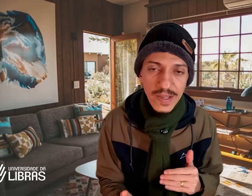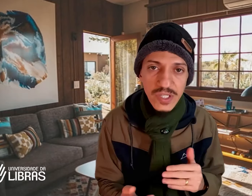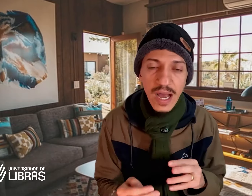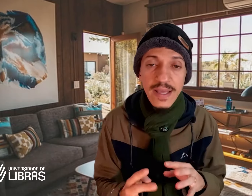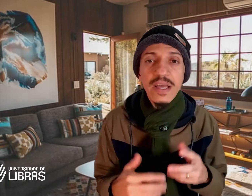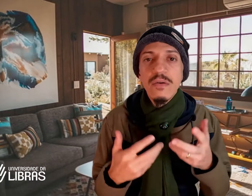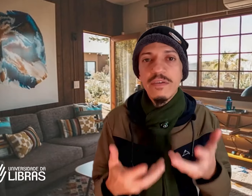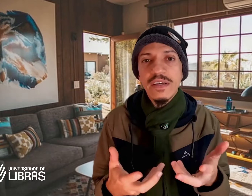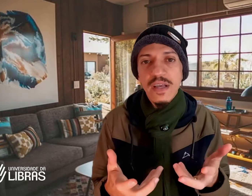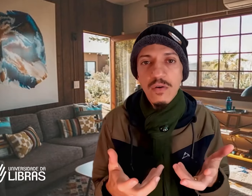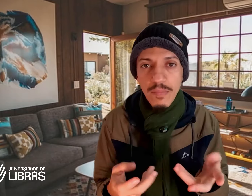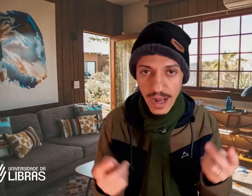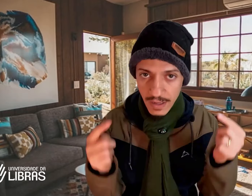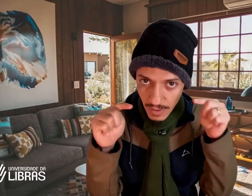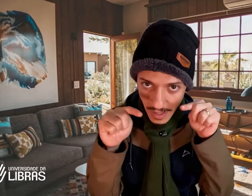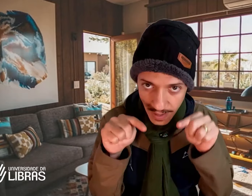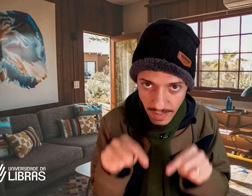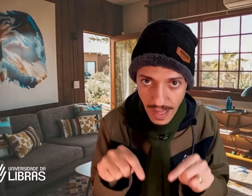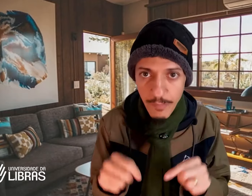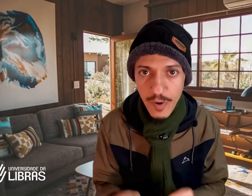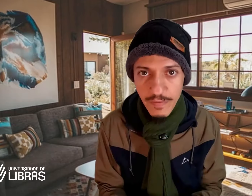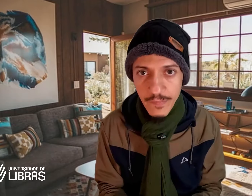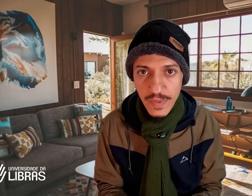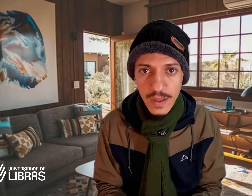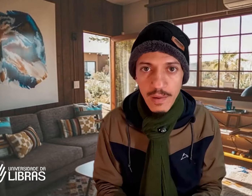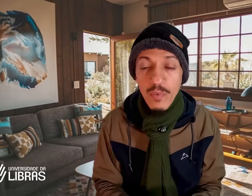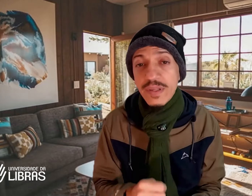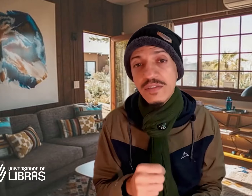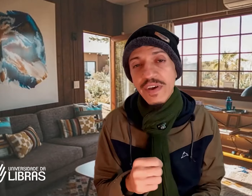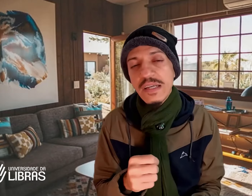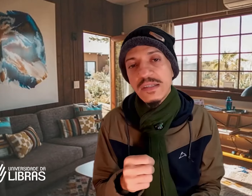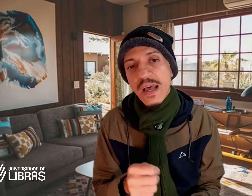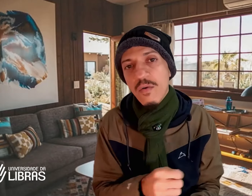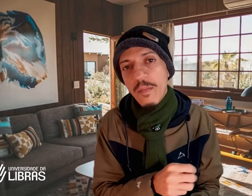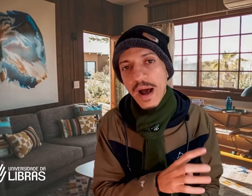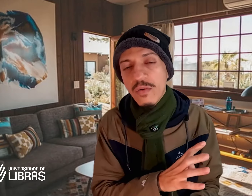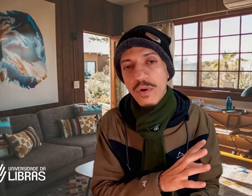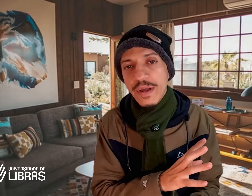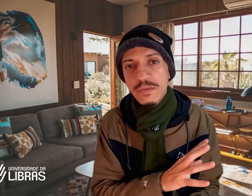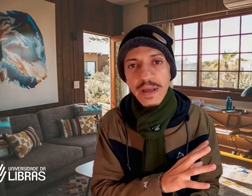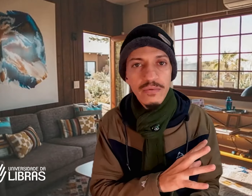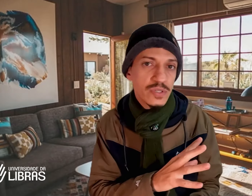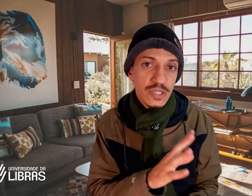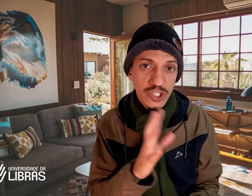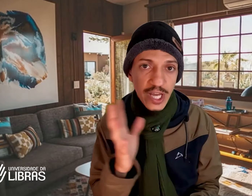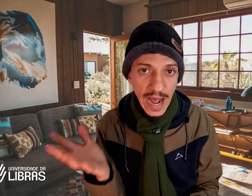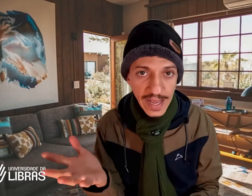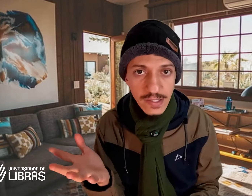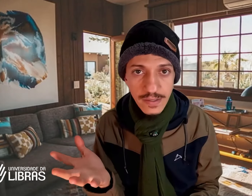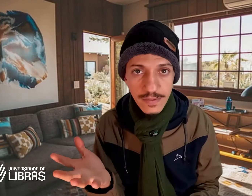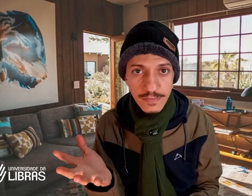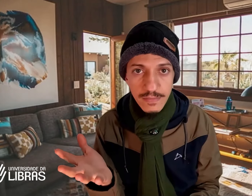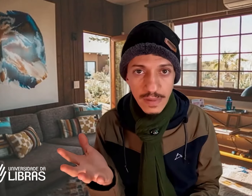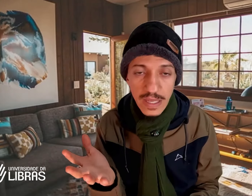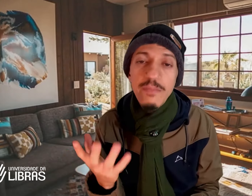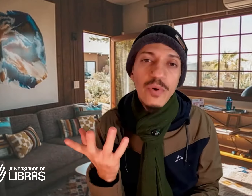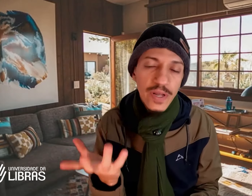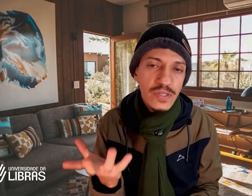aquilo que vai ser cobrado na prova. Muitas vezes é cobrado conhecimentos gerais, e por isso é